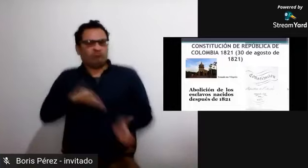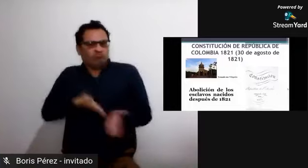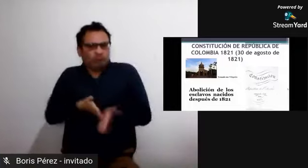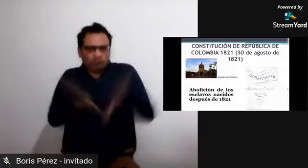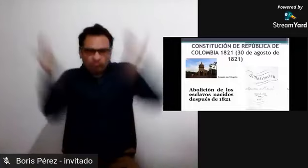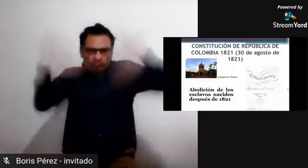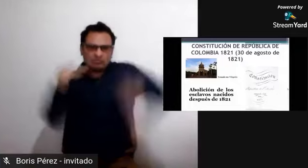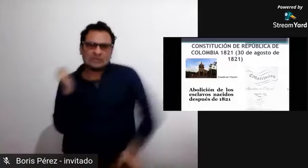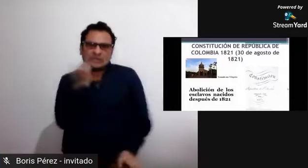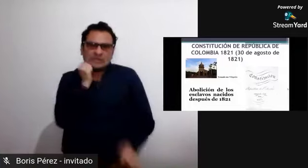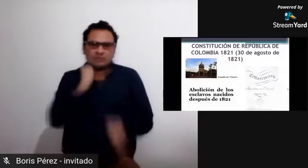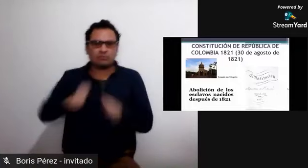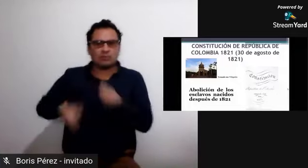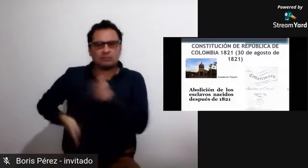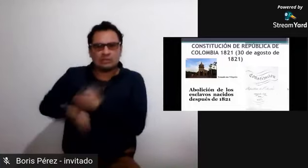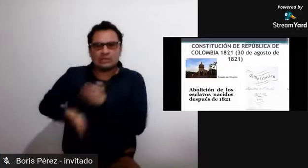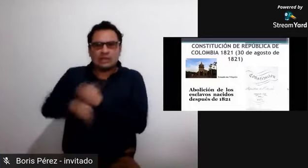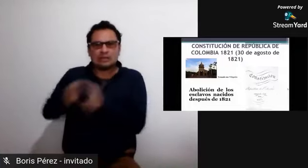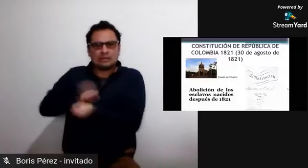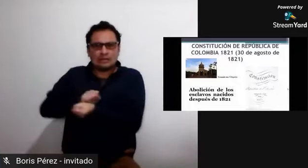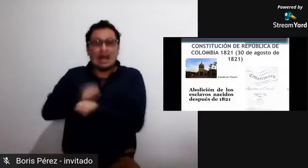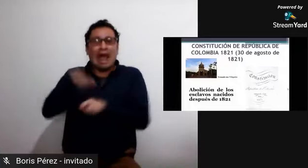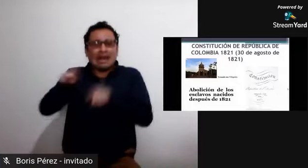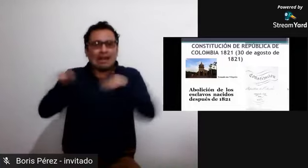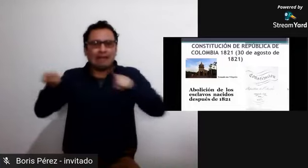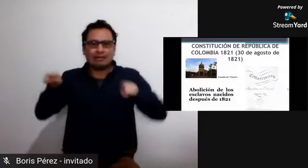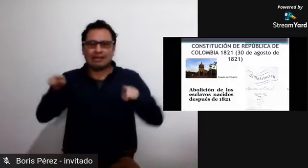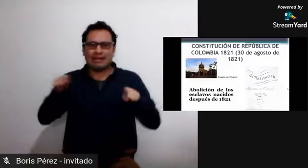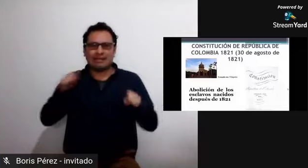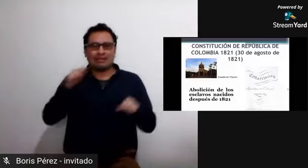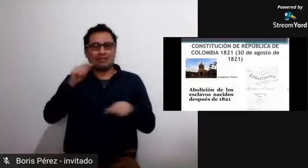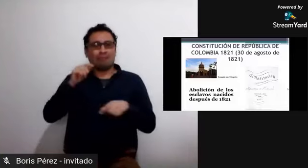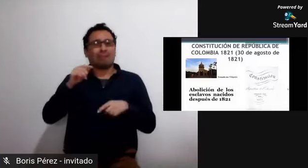sino que ya eran criollos, hijos de nativos americanos,